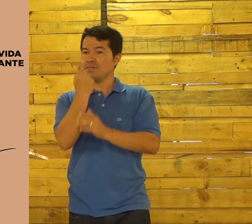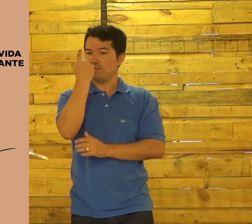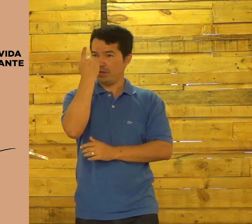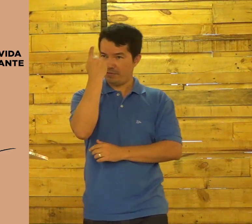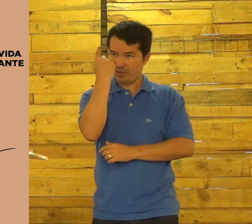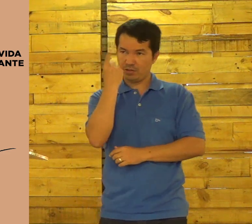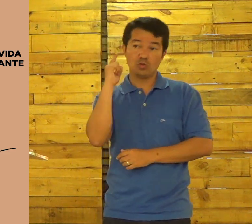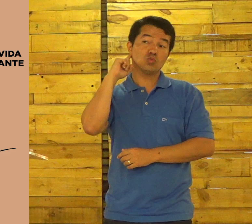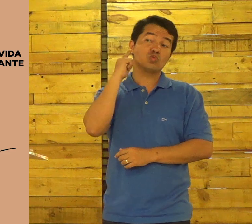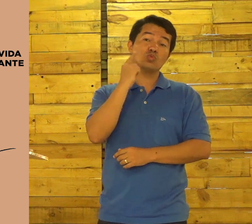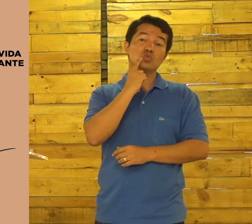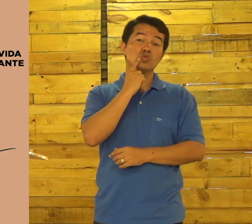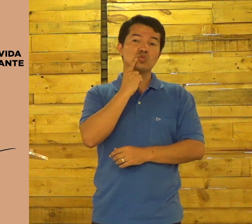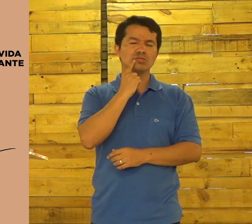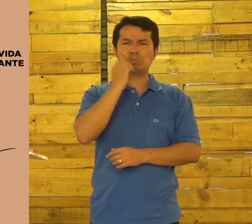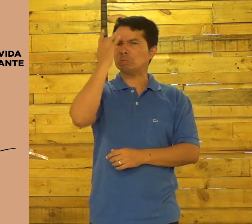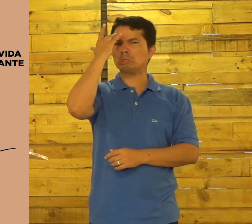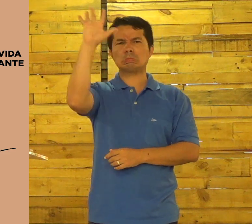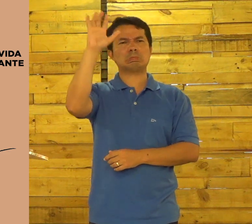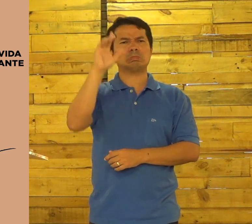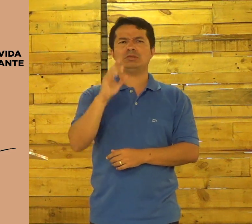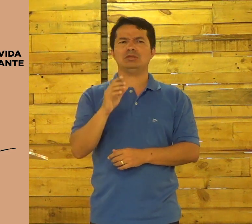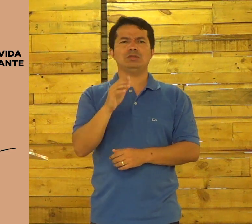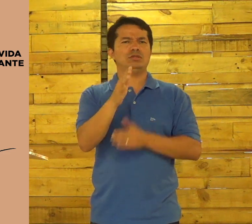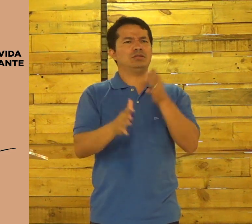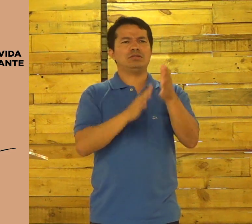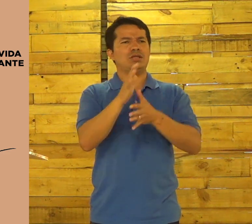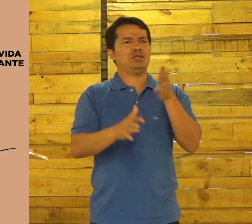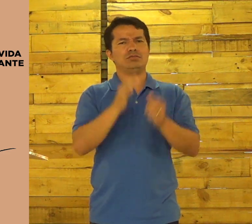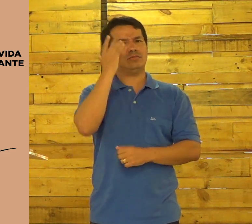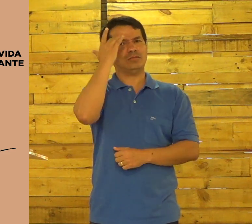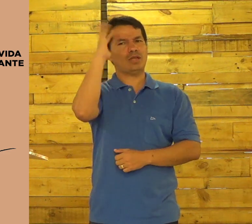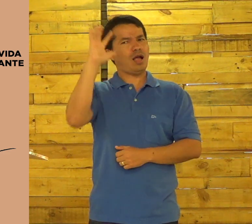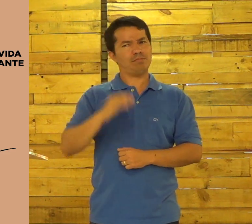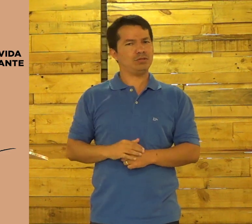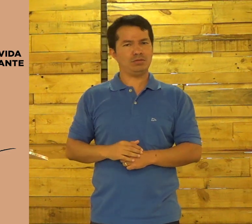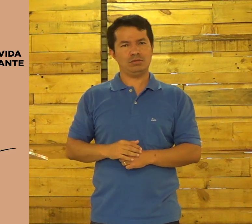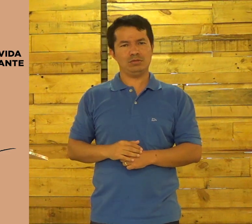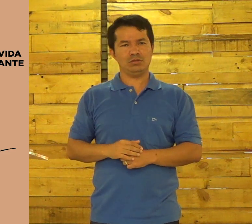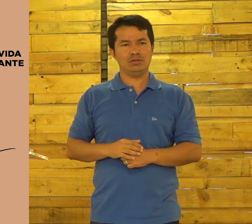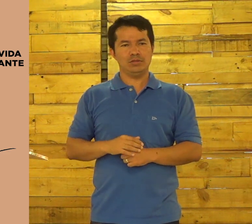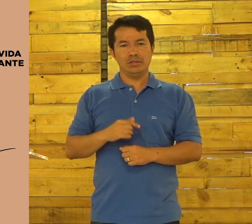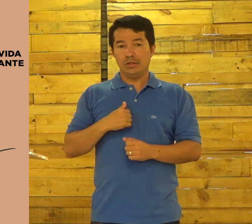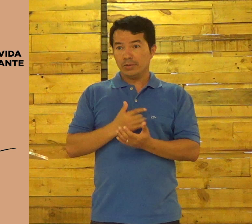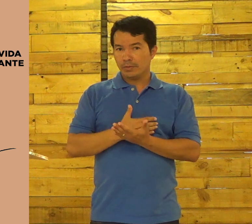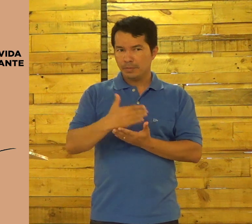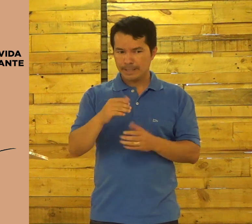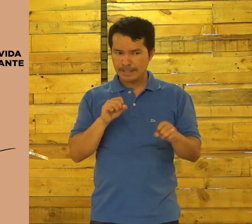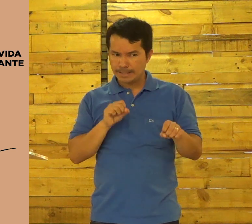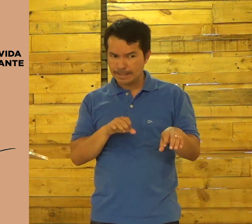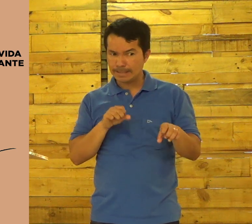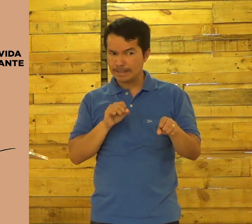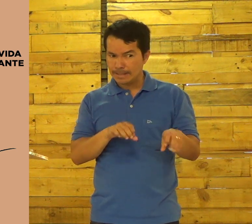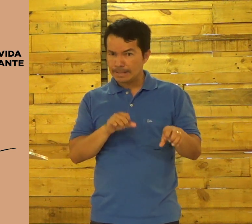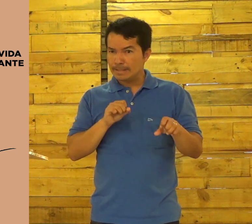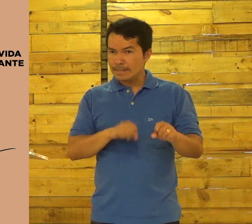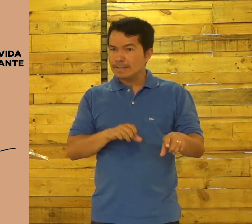Tem uma pessoa que está nos visitando pela primeira vez. Ela não sabe ensinar isso. Mas eu